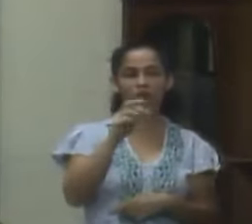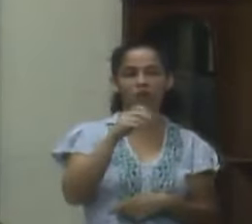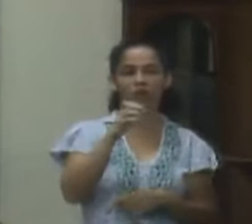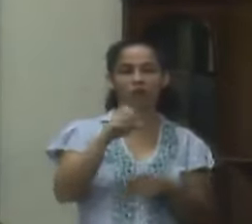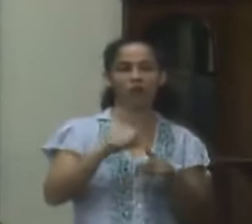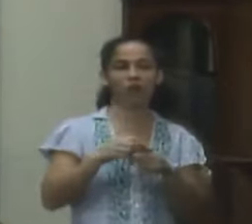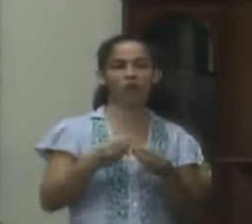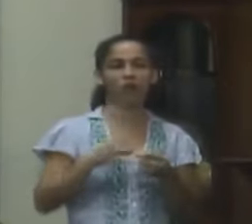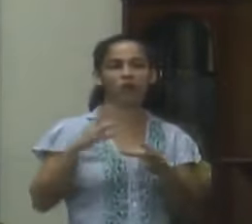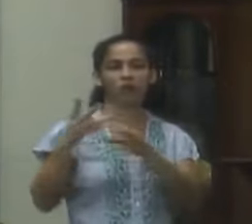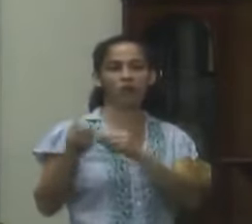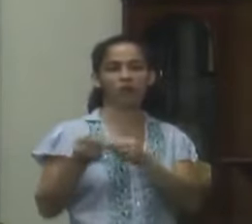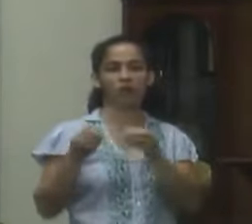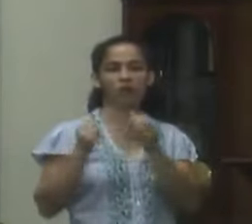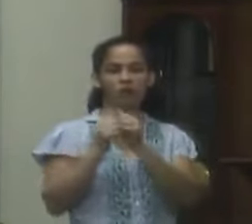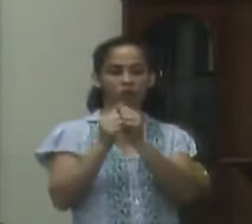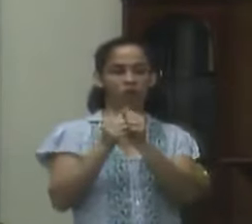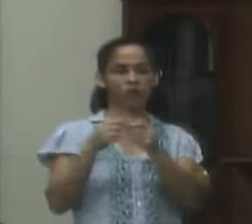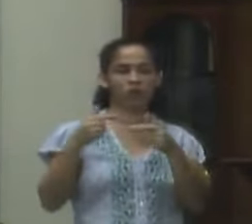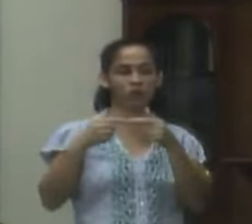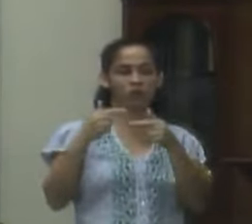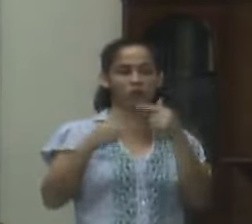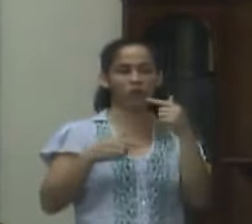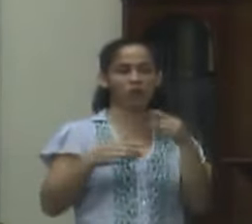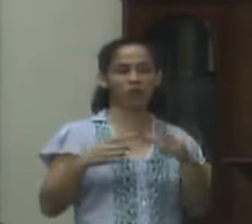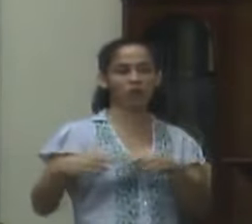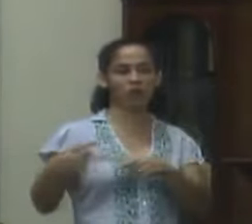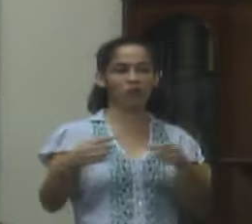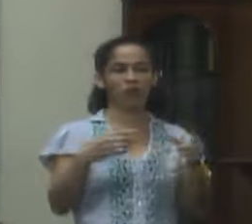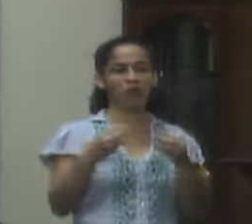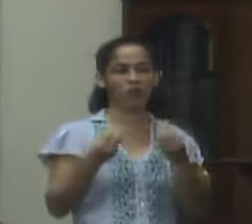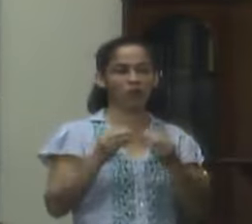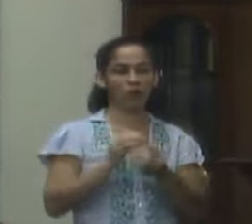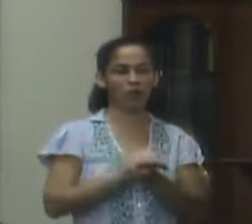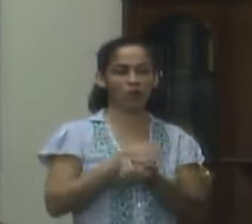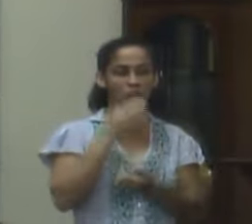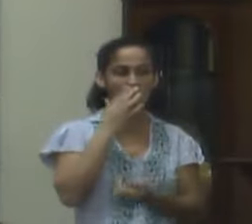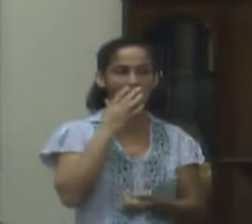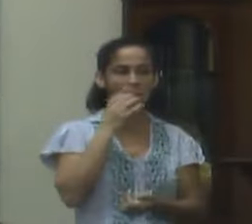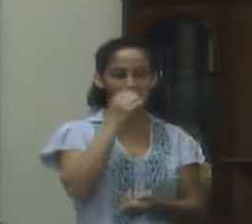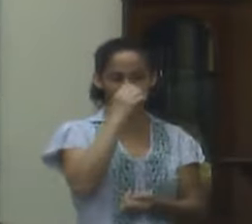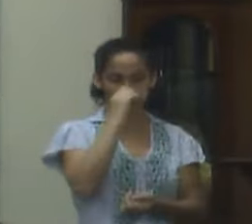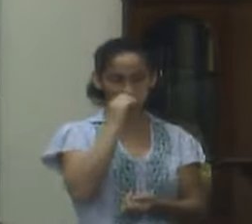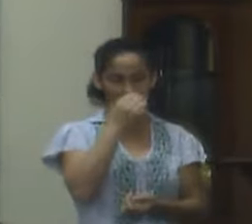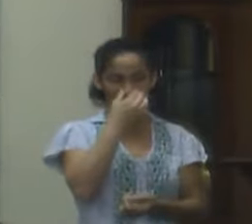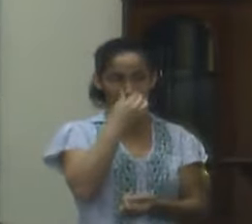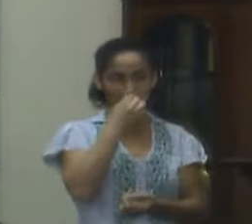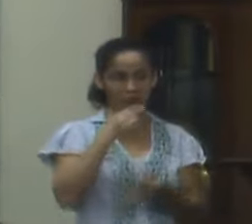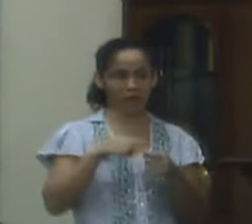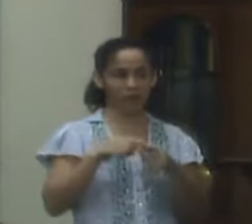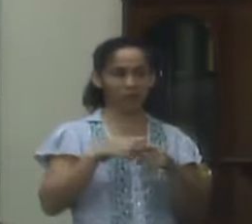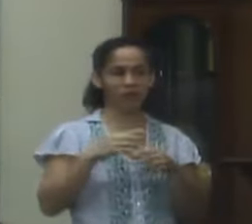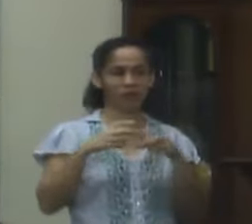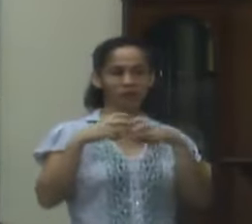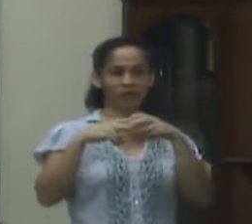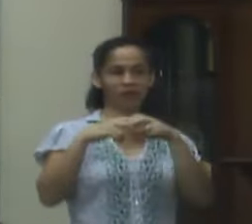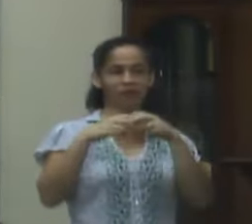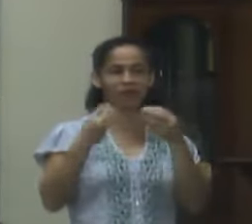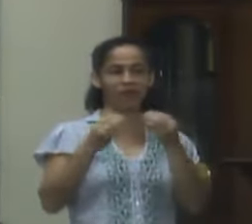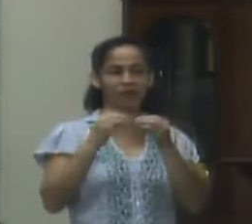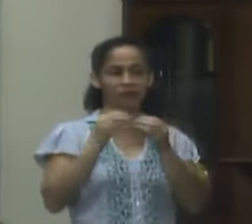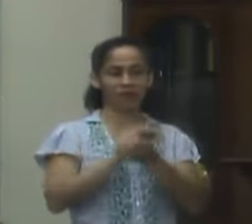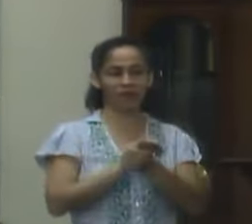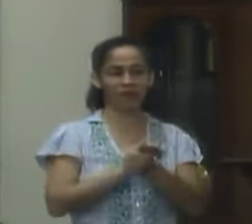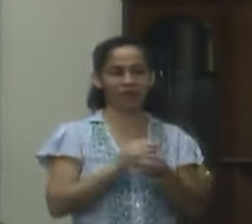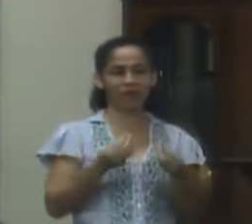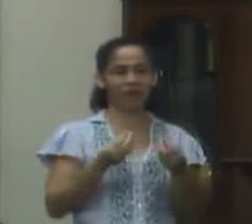possamos juntos discutir a melhor localização desse tão famoso vagões de trem que nós conseguimos